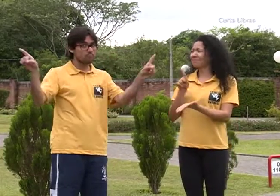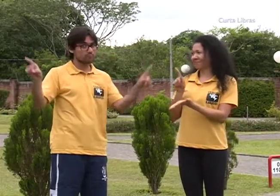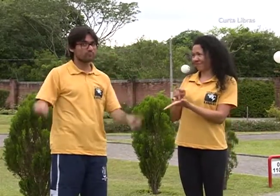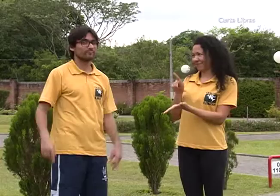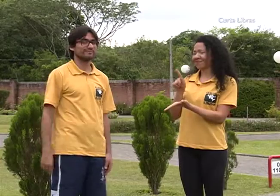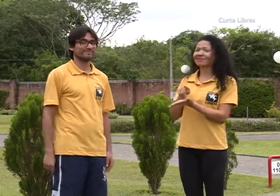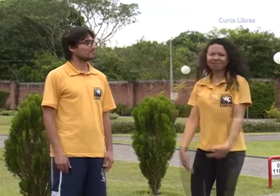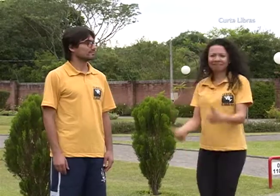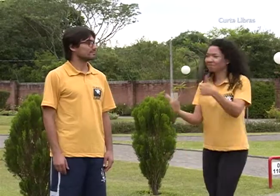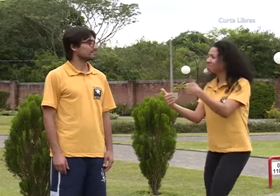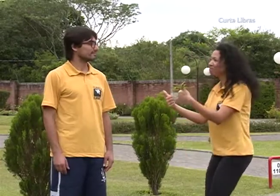Verdade. Vamos correr?